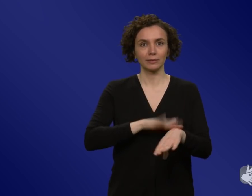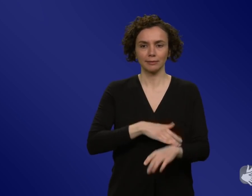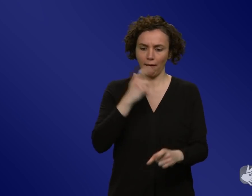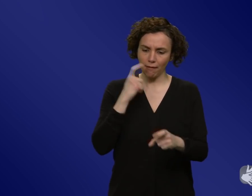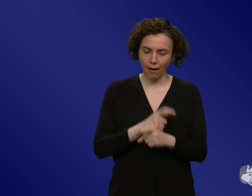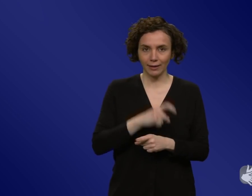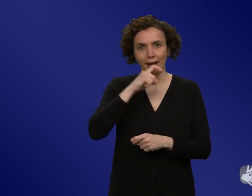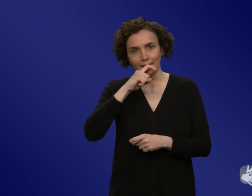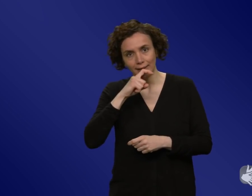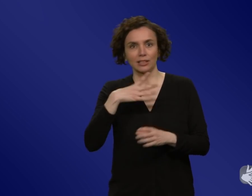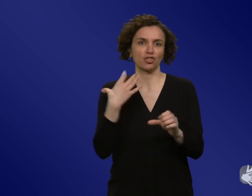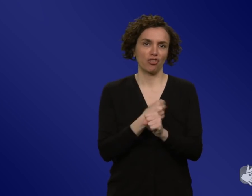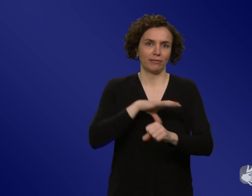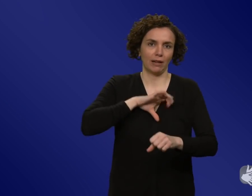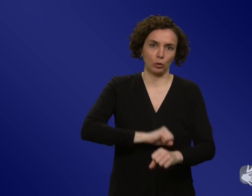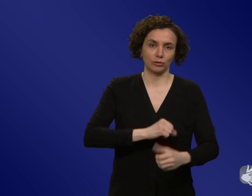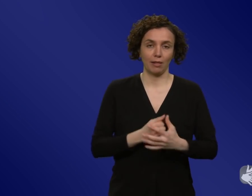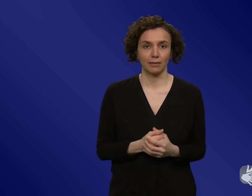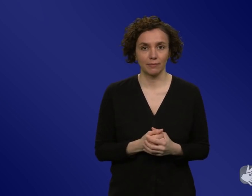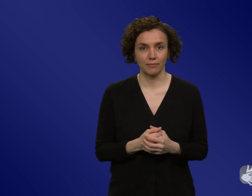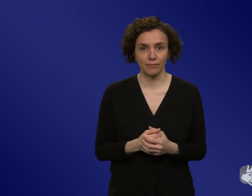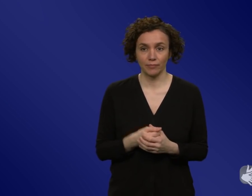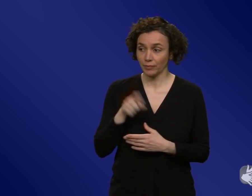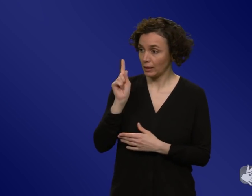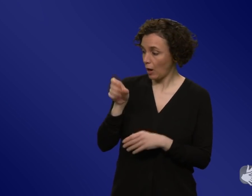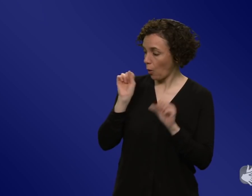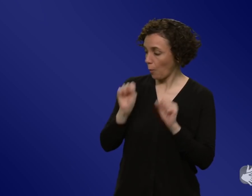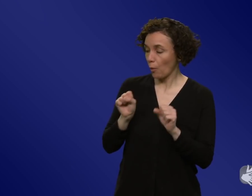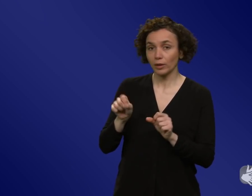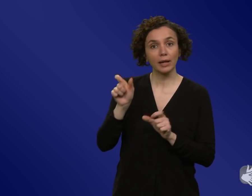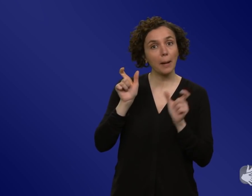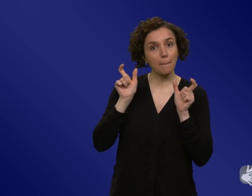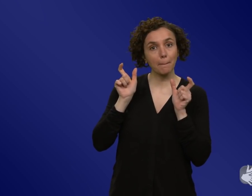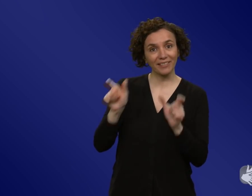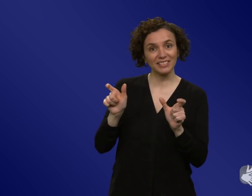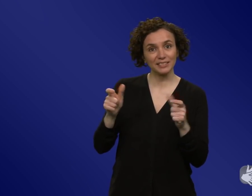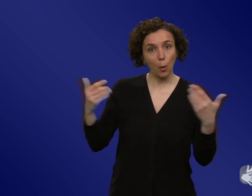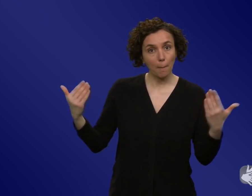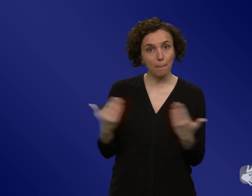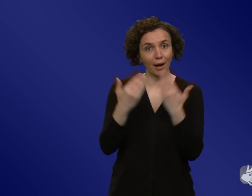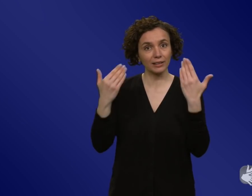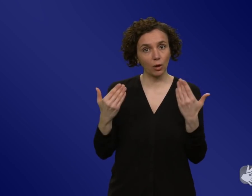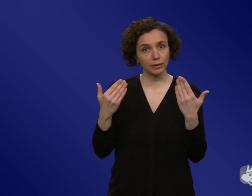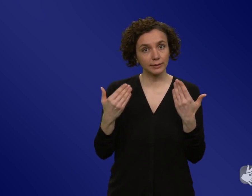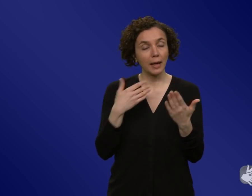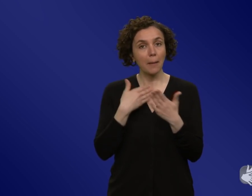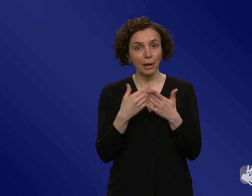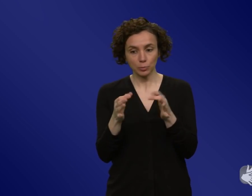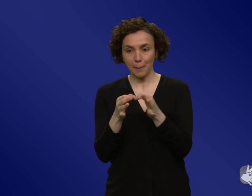Kann das auch das Problem des Präventionsparadoxon lösen? Also wenn die Maßnahmen wirken, ist der mögliche Schaden dann natürlich wieder